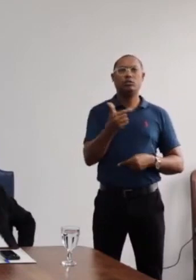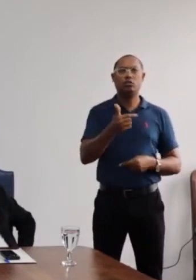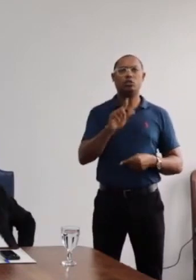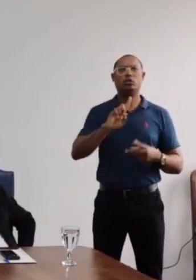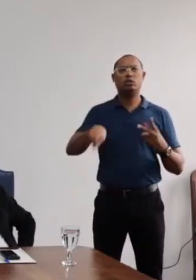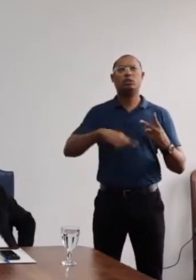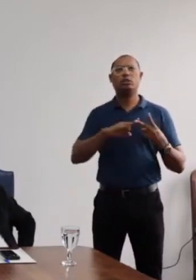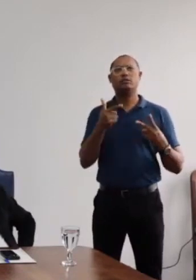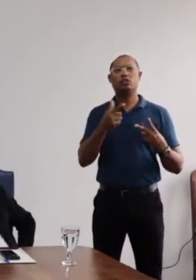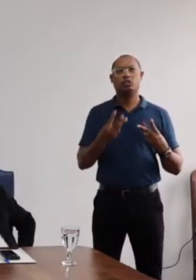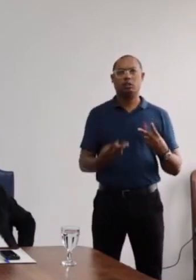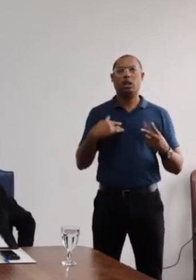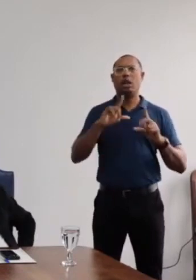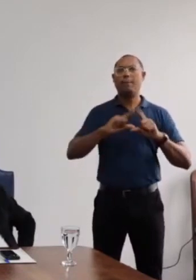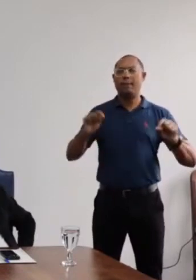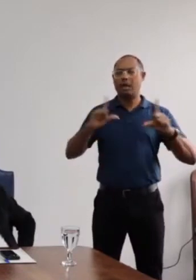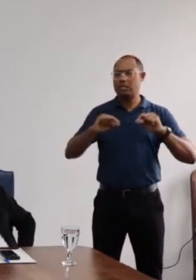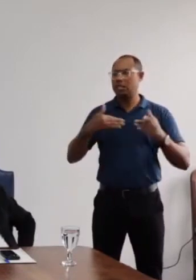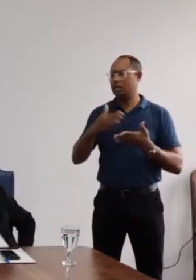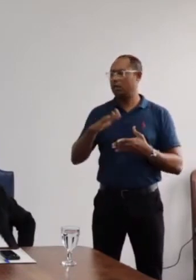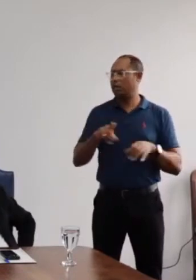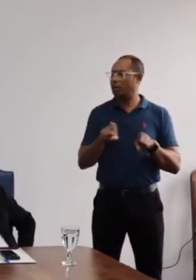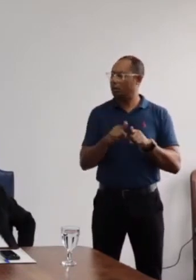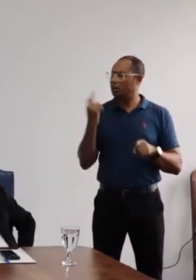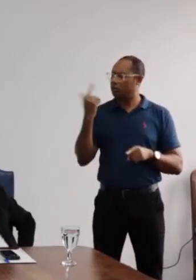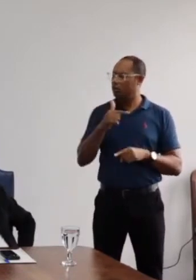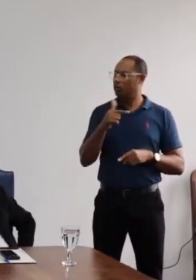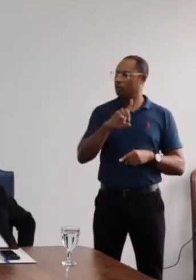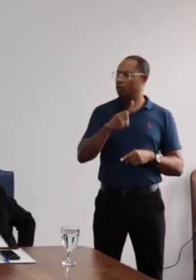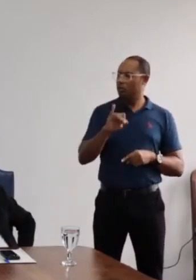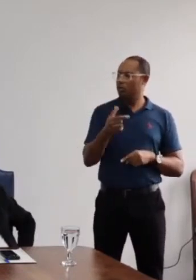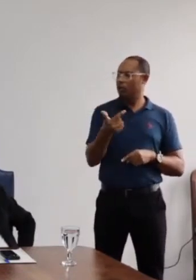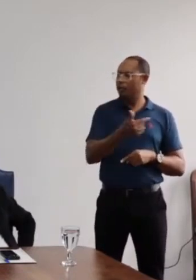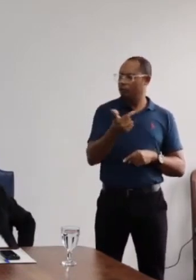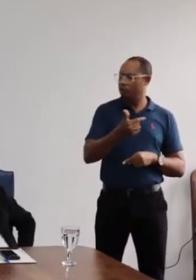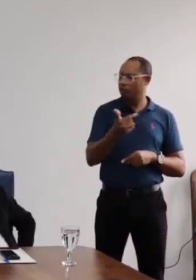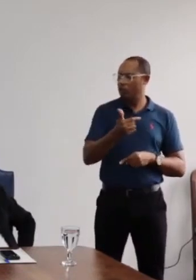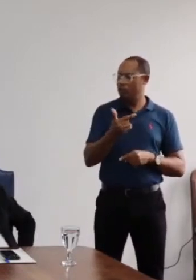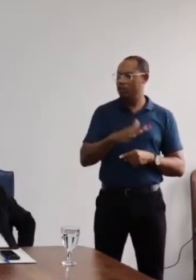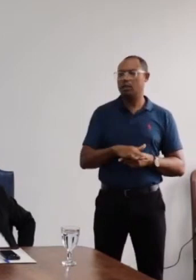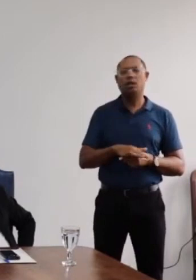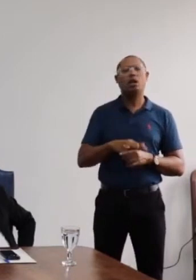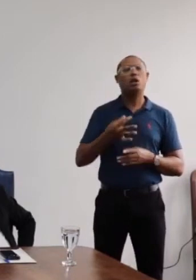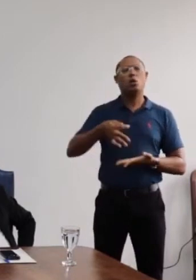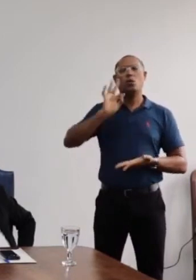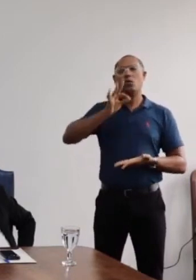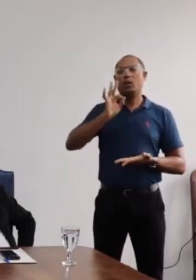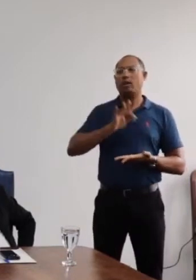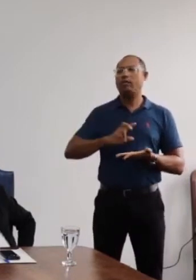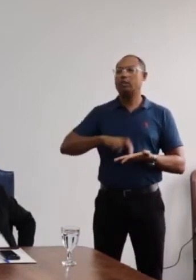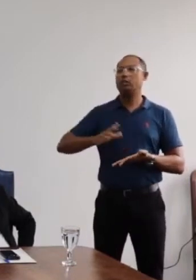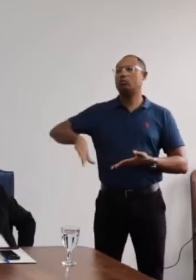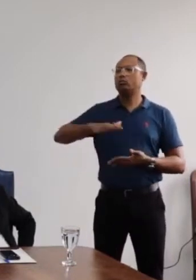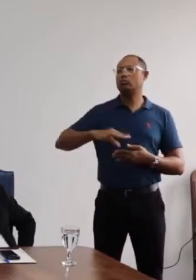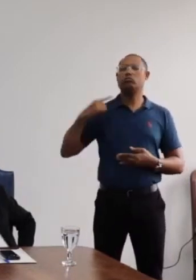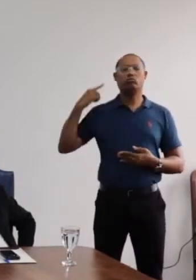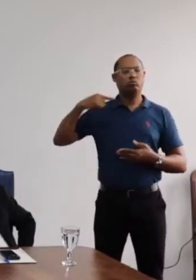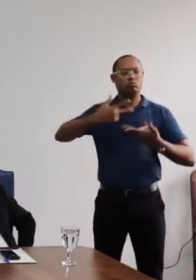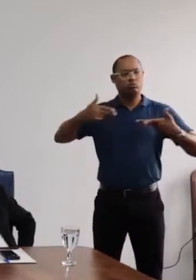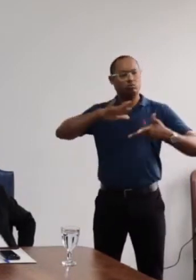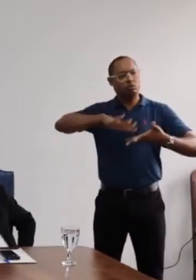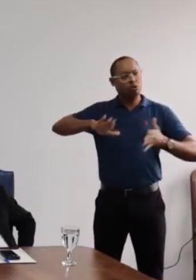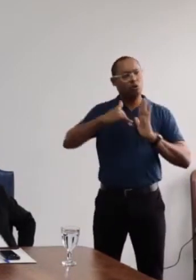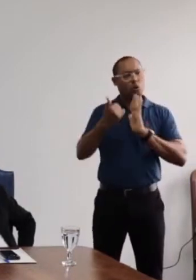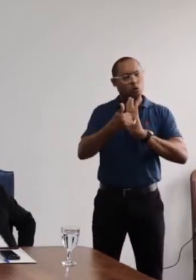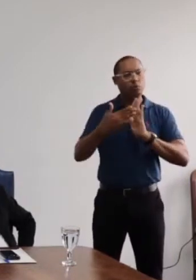23, em Brasília. No dia 22, a Andifes organizou um café da manhã com parlamentares, e